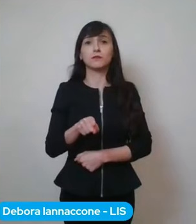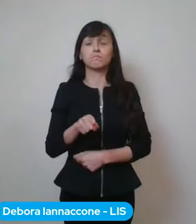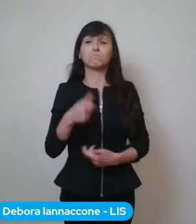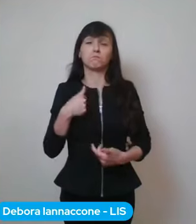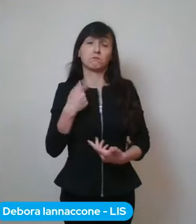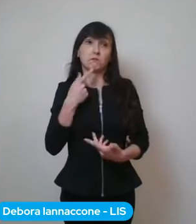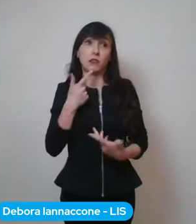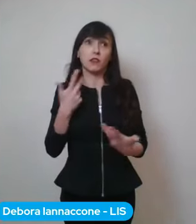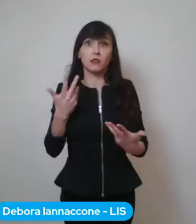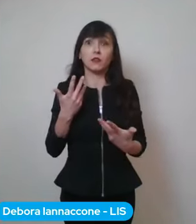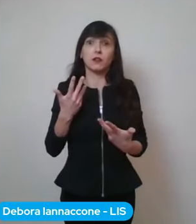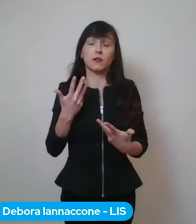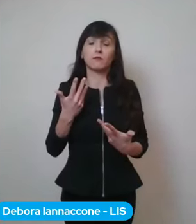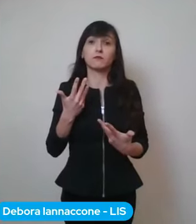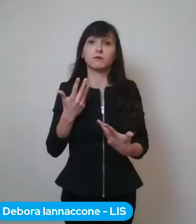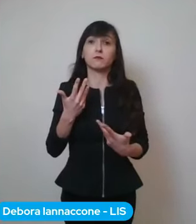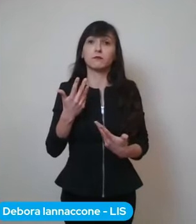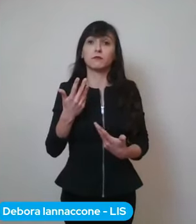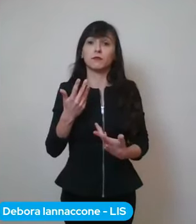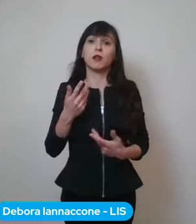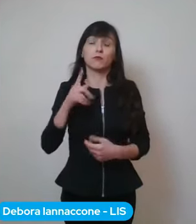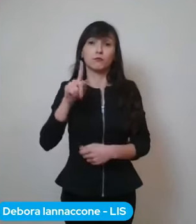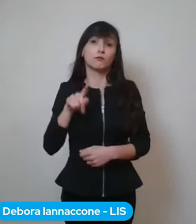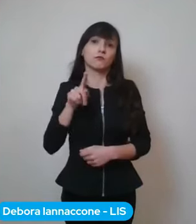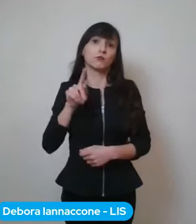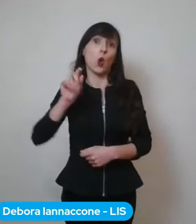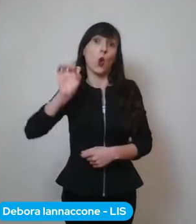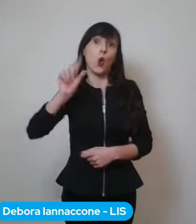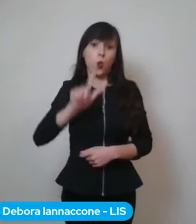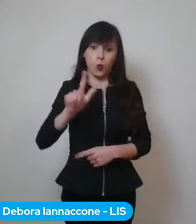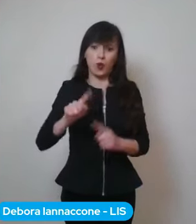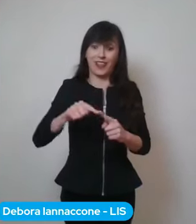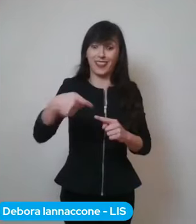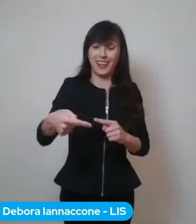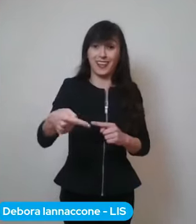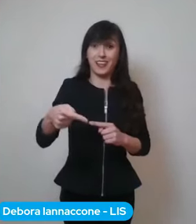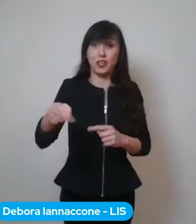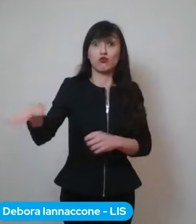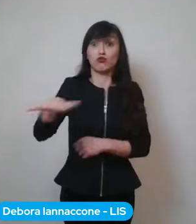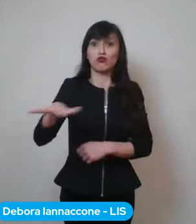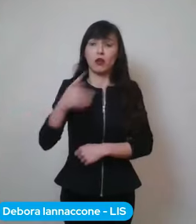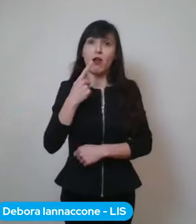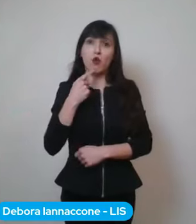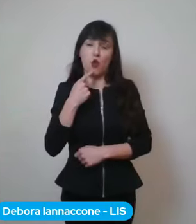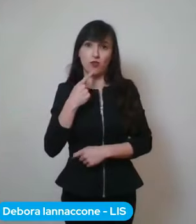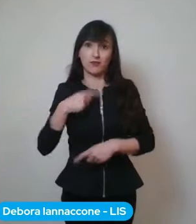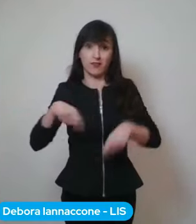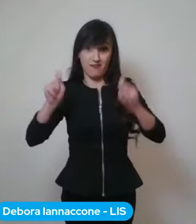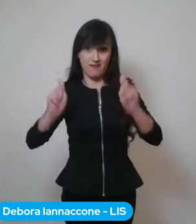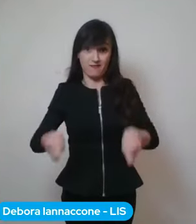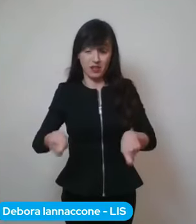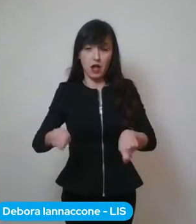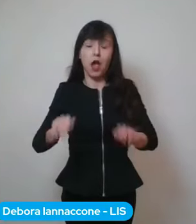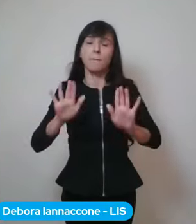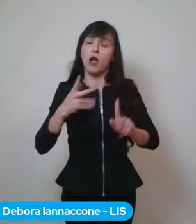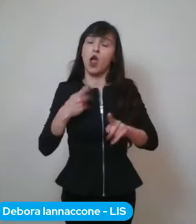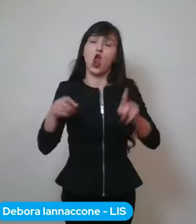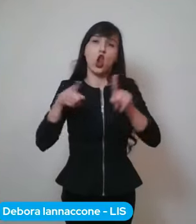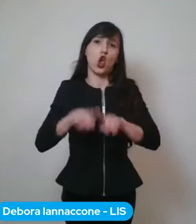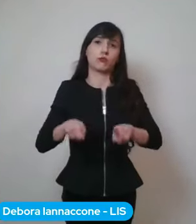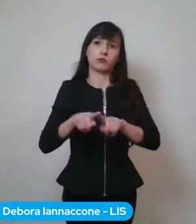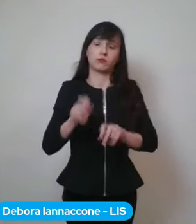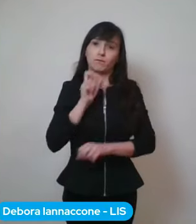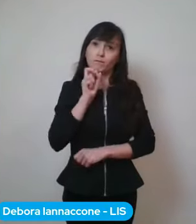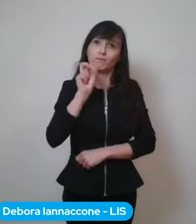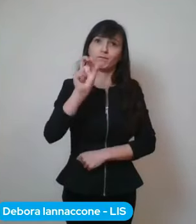pure se parte da lunedì, faccio una raccomandazione e un invito a tutti a tutti